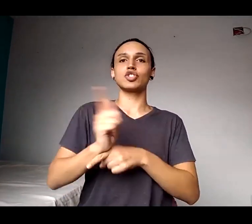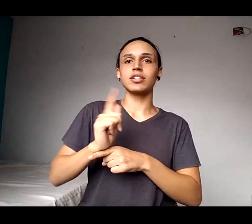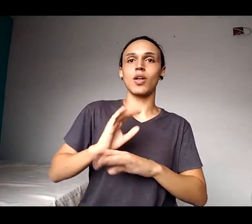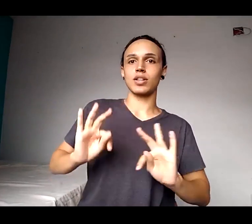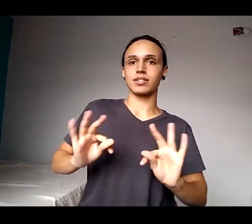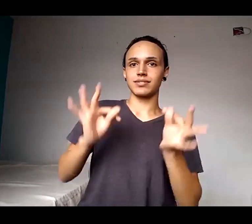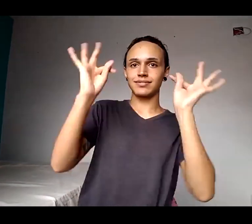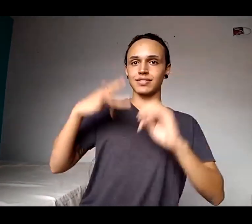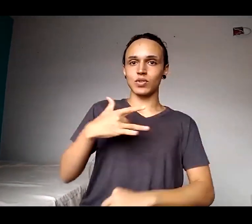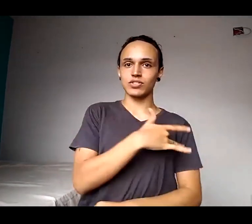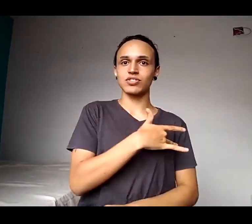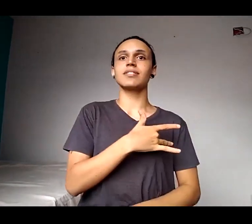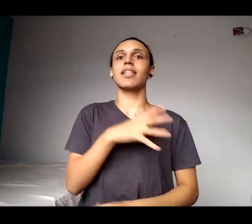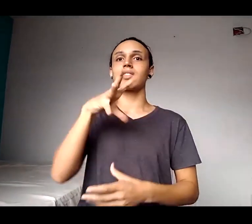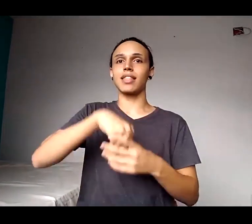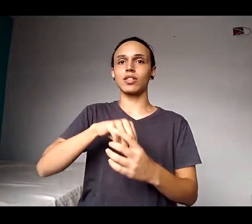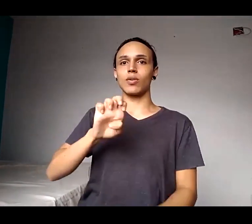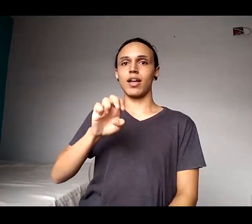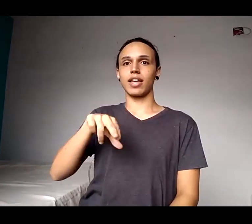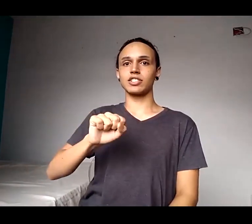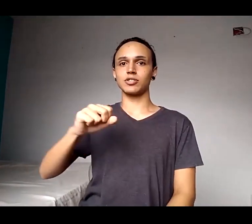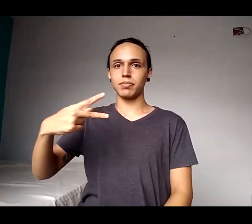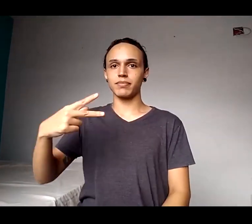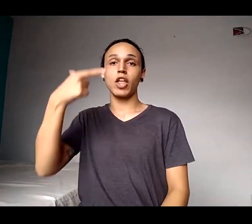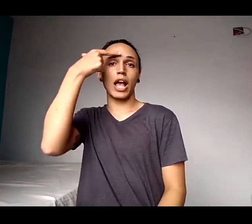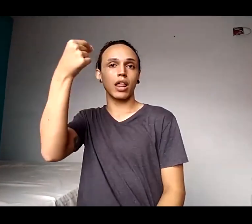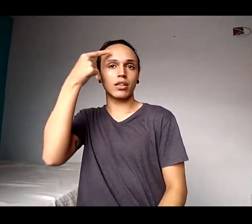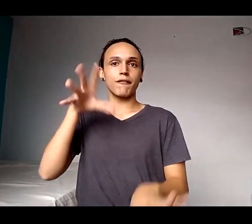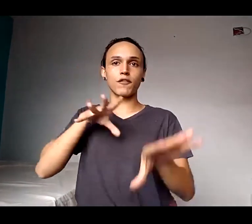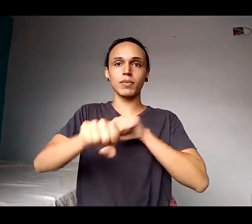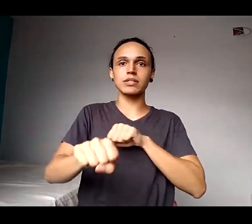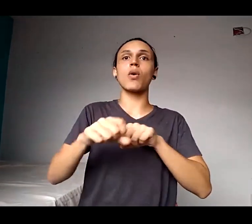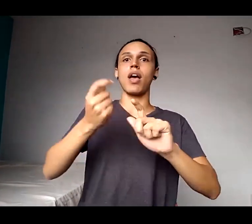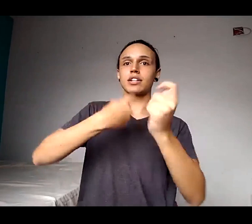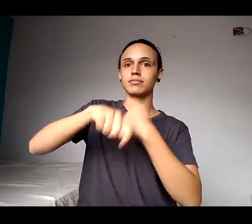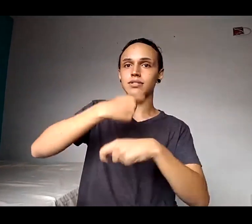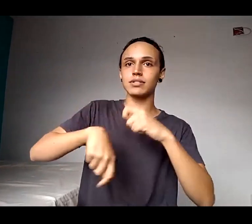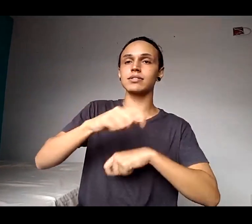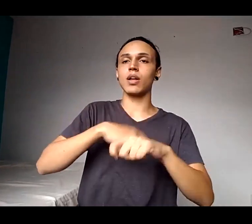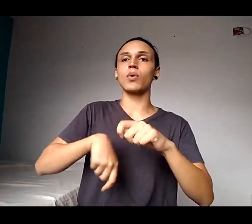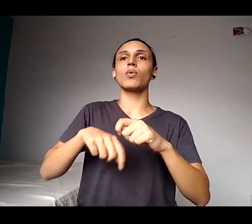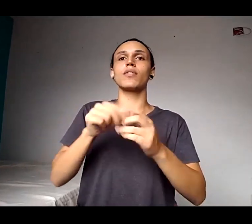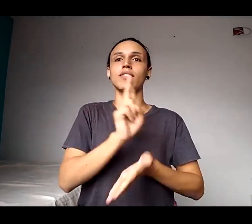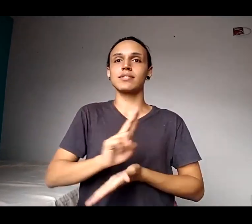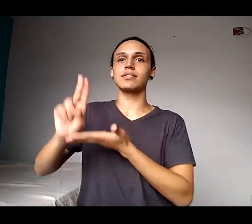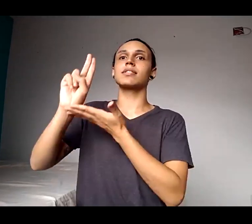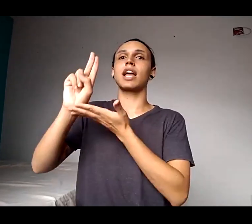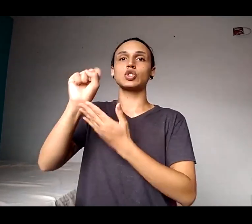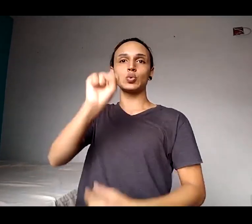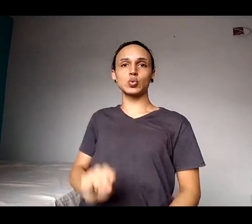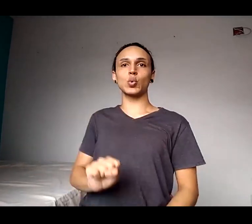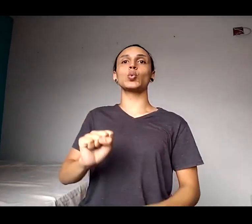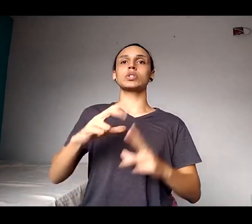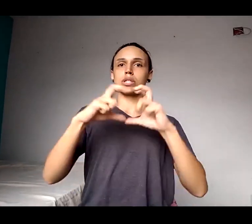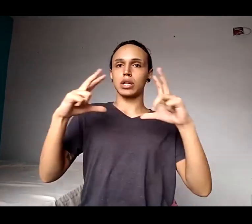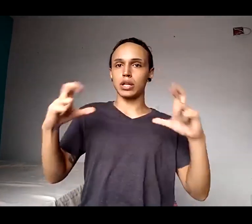Fiocruz. É graduada em administração pela Universidade do Sul de Santa Catarina e também em pedagogia pela Universidade Federal